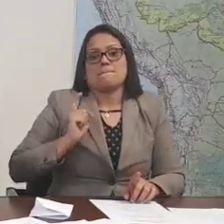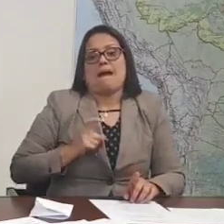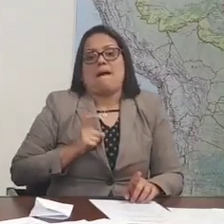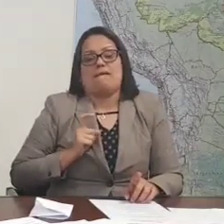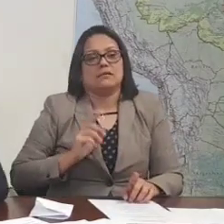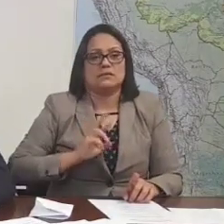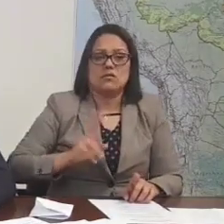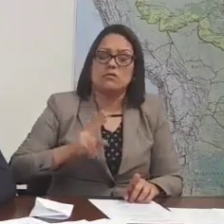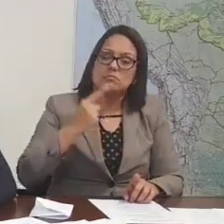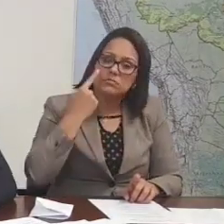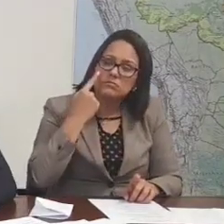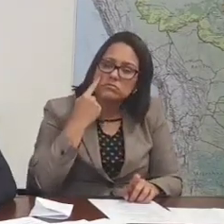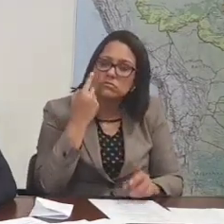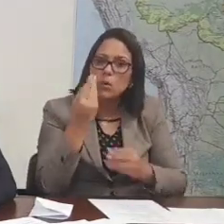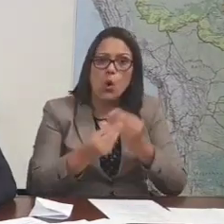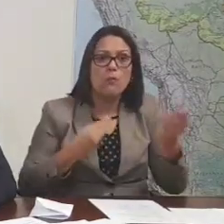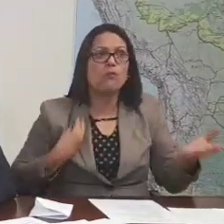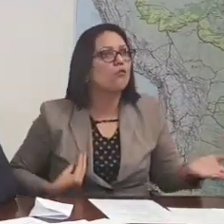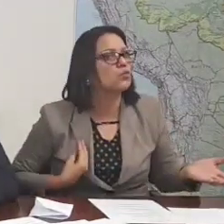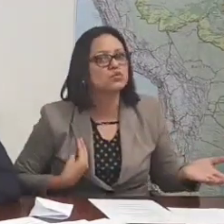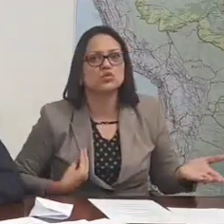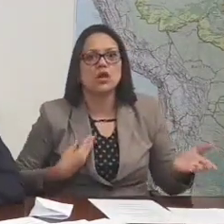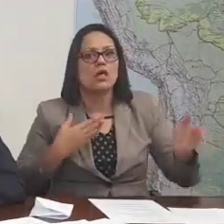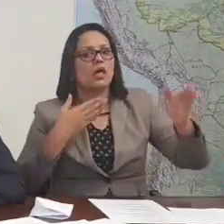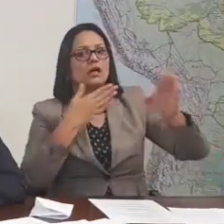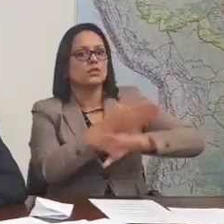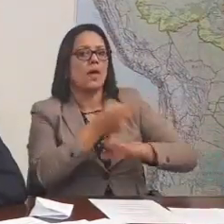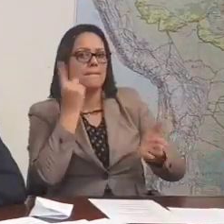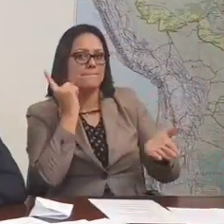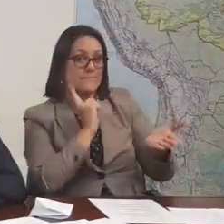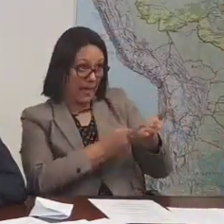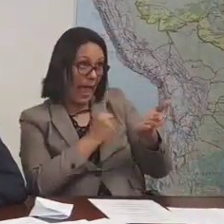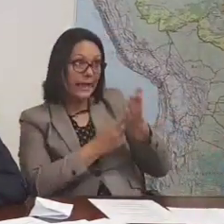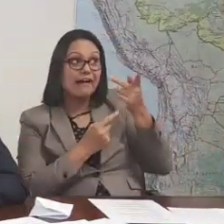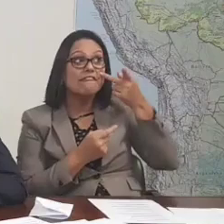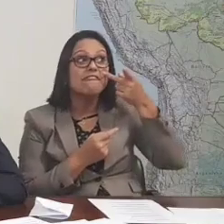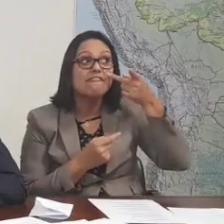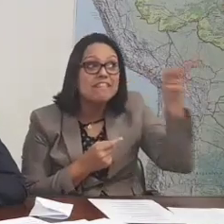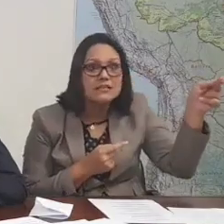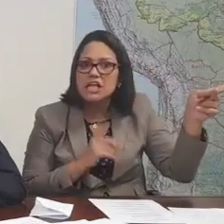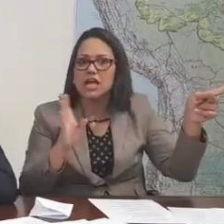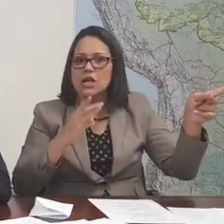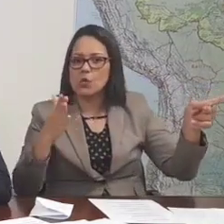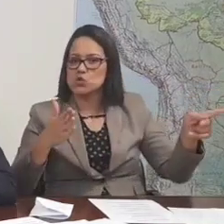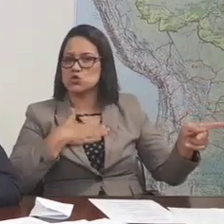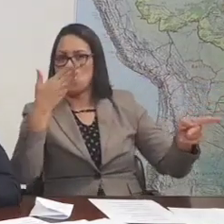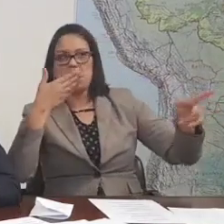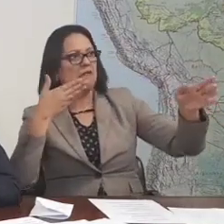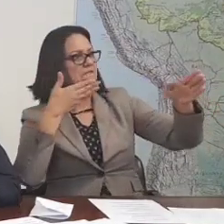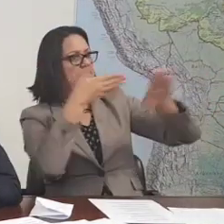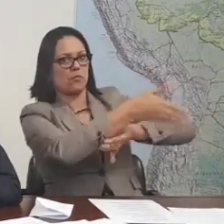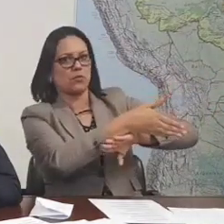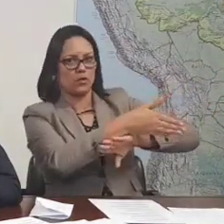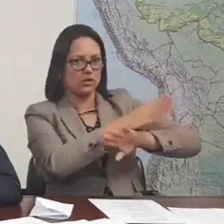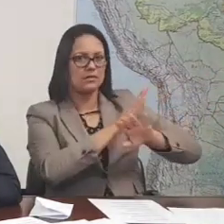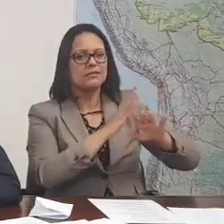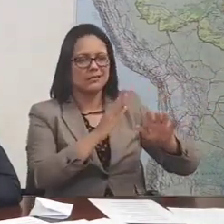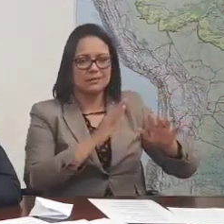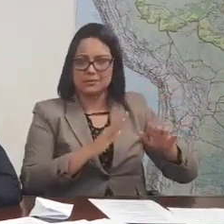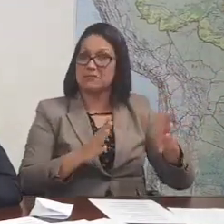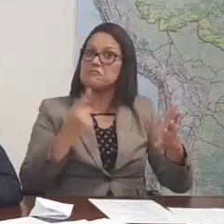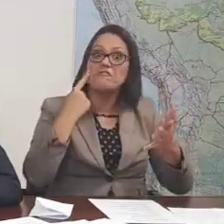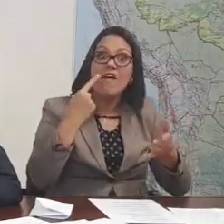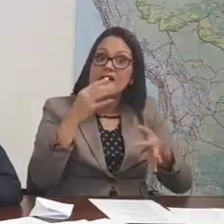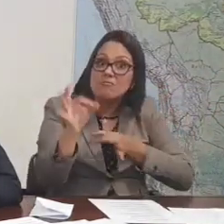ver... Para ver como é que funciona sem estar preparado, né, Fran? Porque às vezes, quando a gente avisa que vai... Tá certo. um minuto, o Nabã